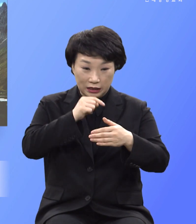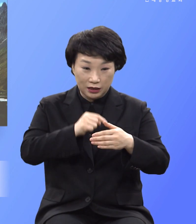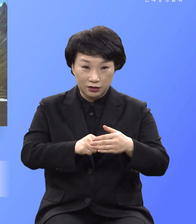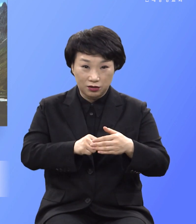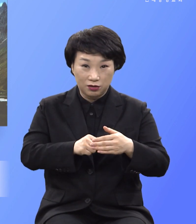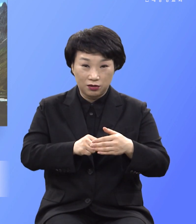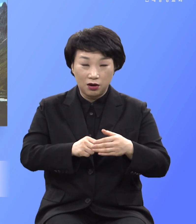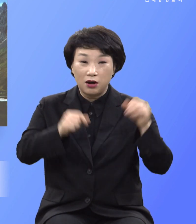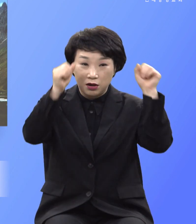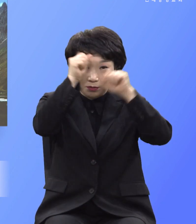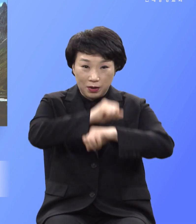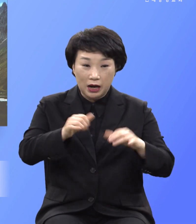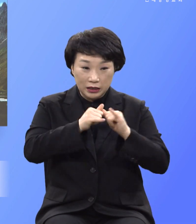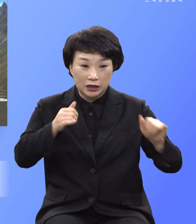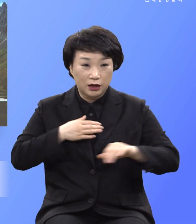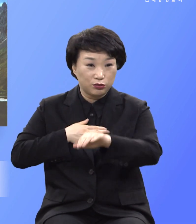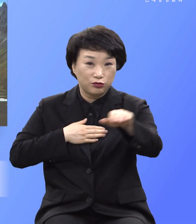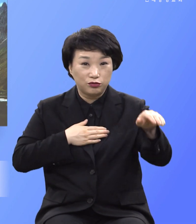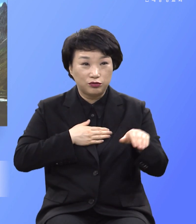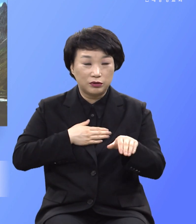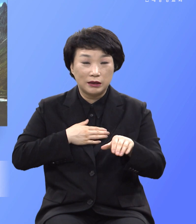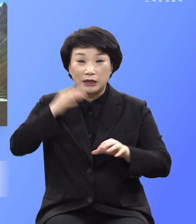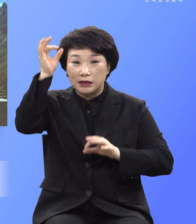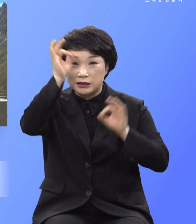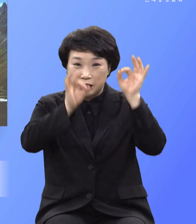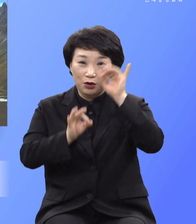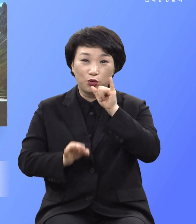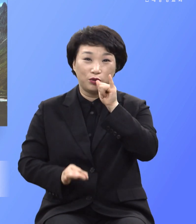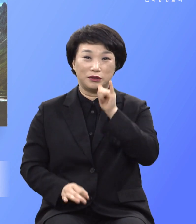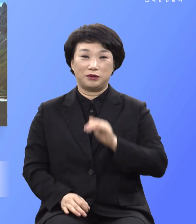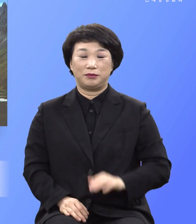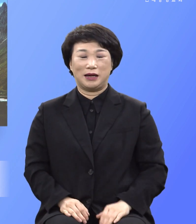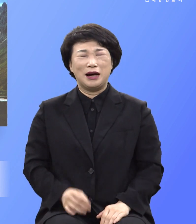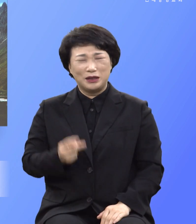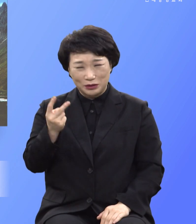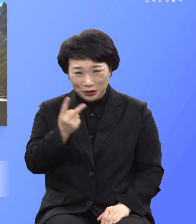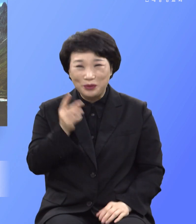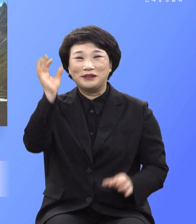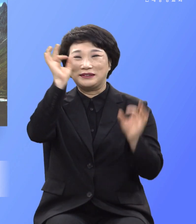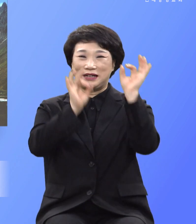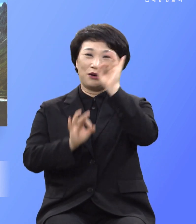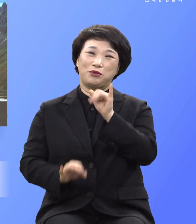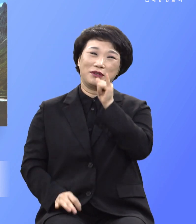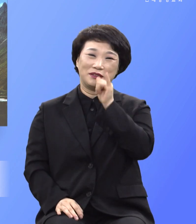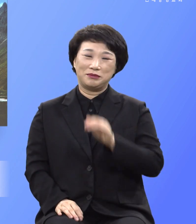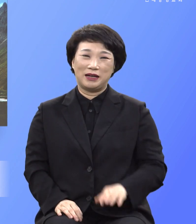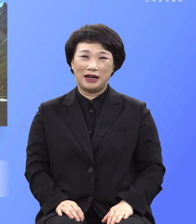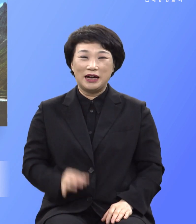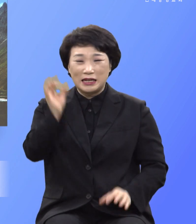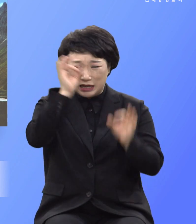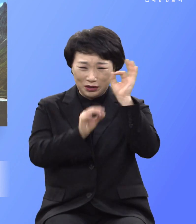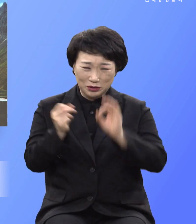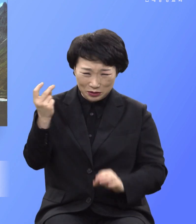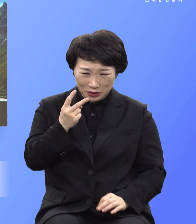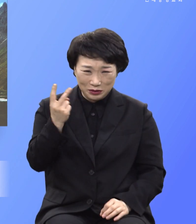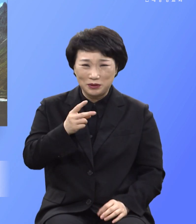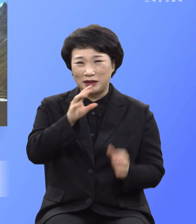멸망할 인간을 찾고 또 찾고 또 찾고 계십니다